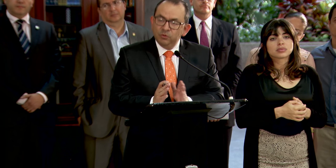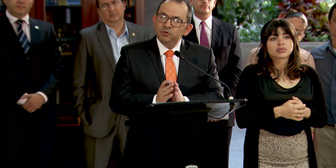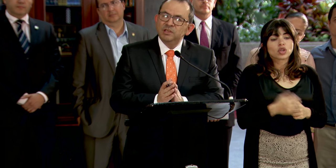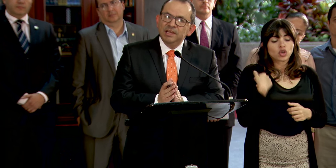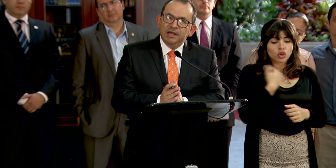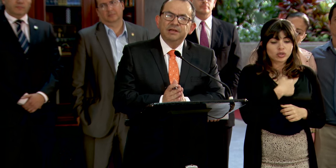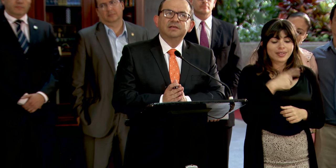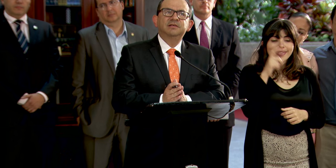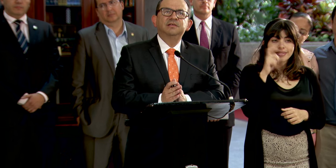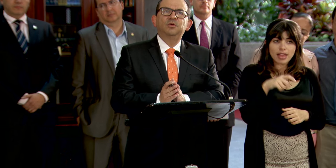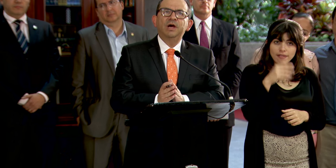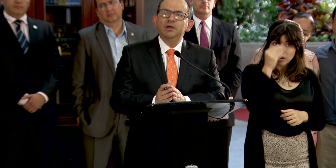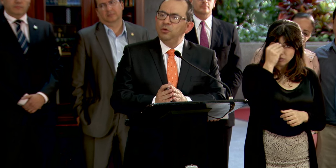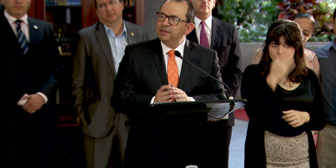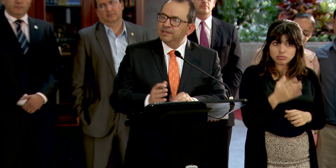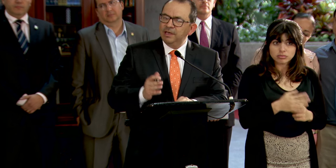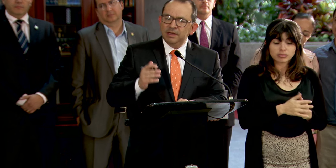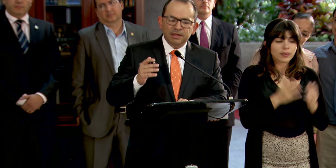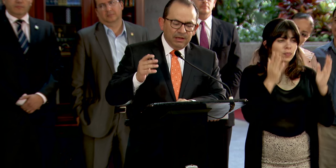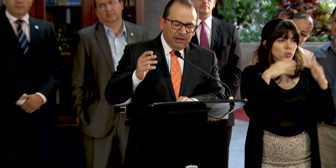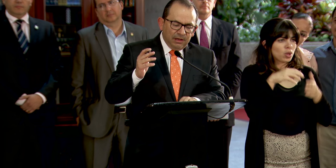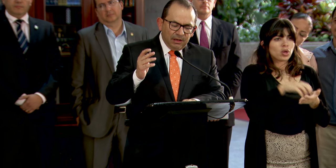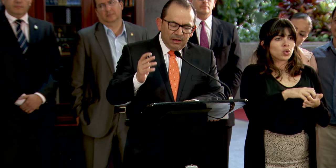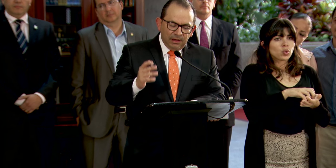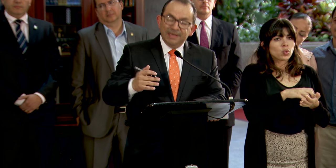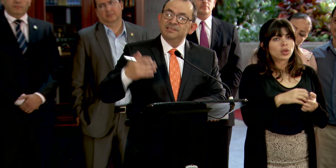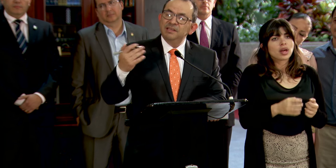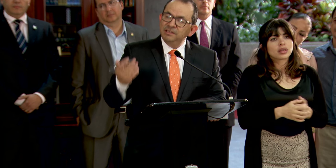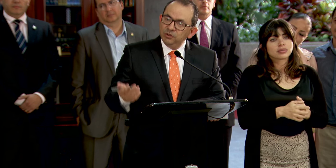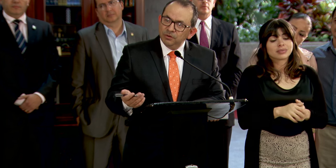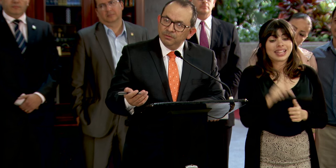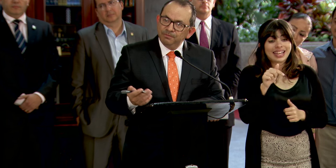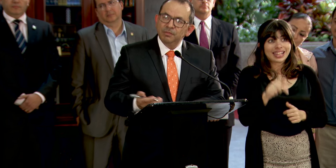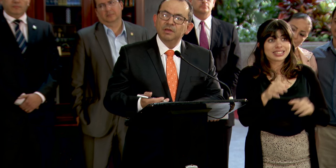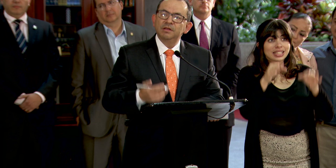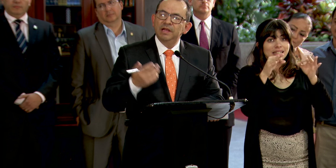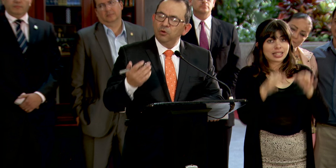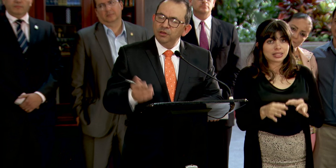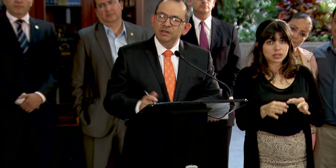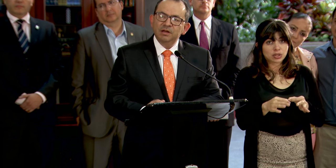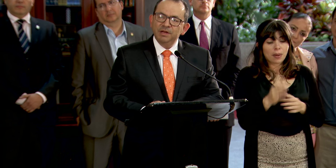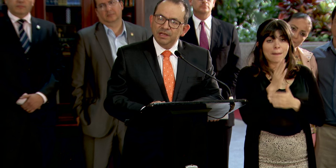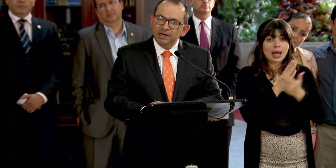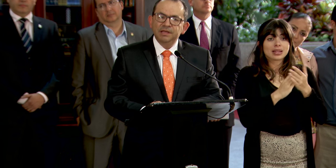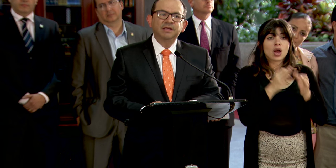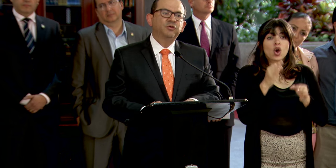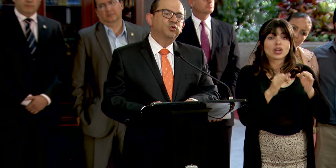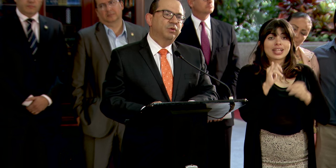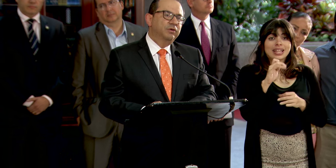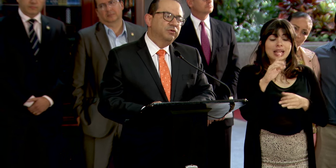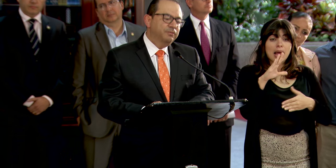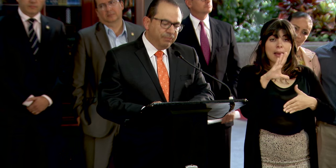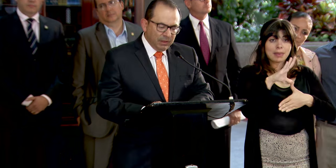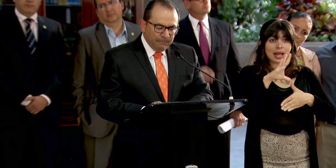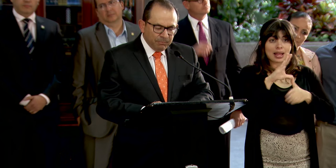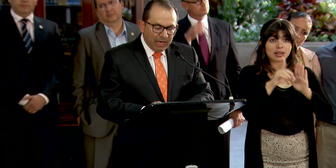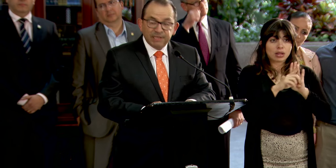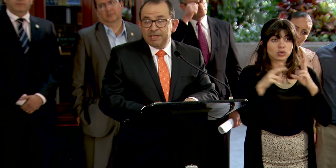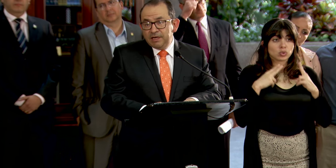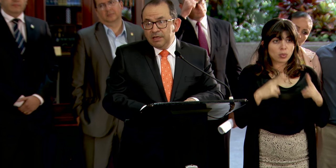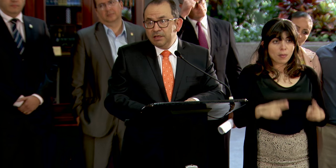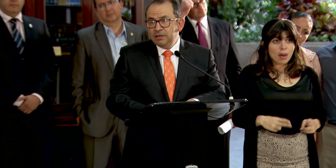debemos señalar sin lugar a dudas que esta decisión de la Corte Interamericana de Derechos Humanos